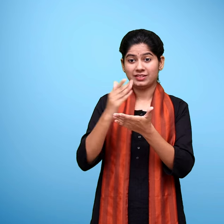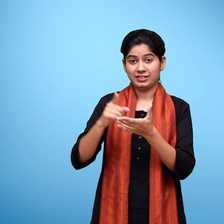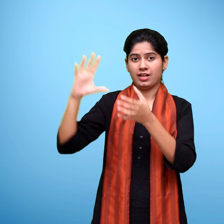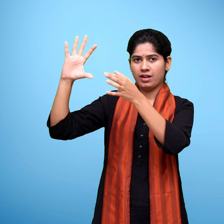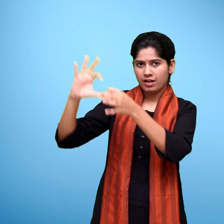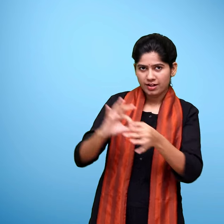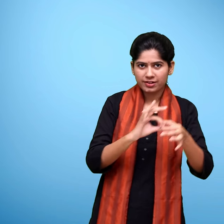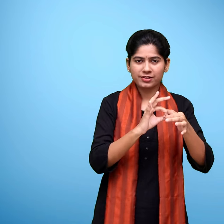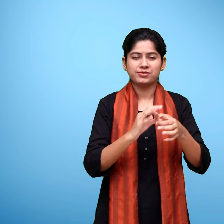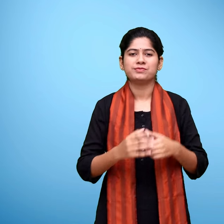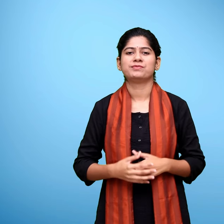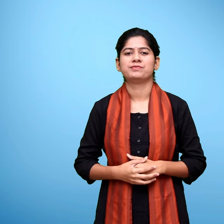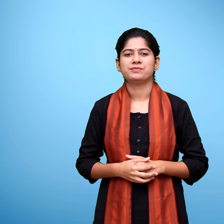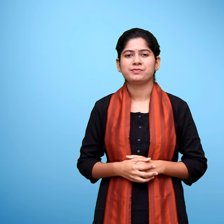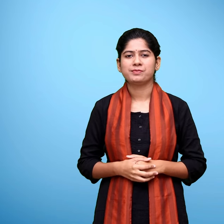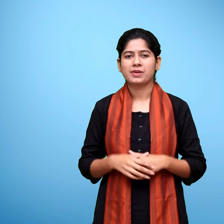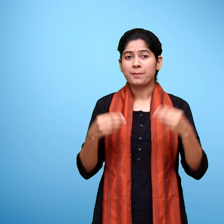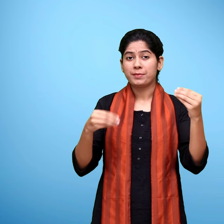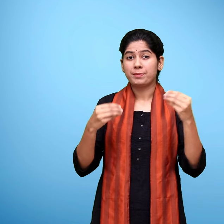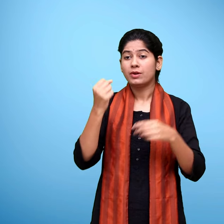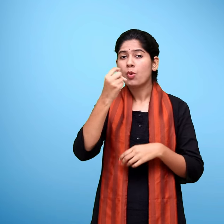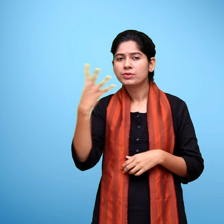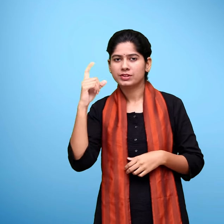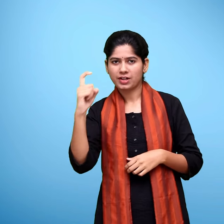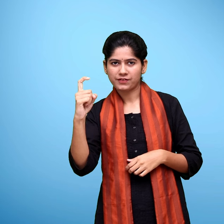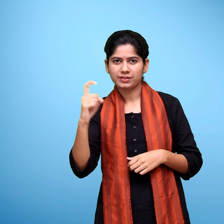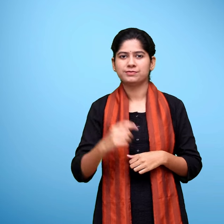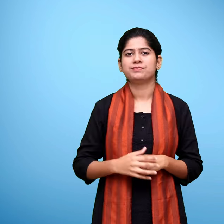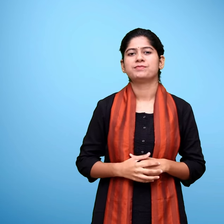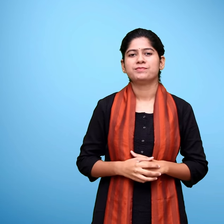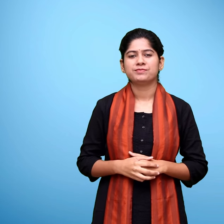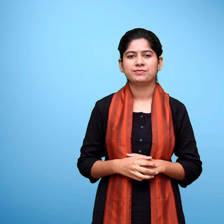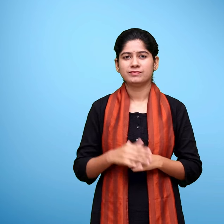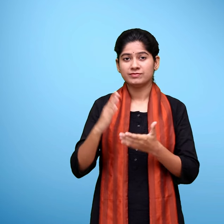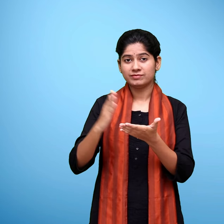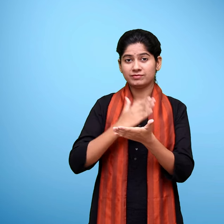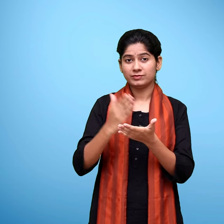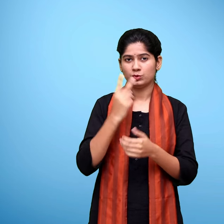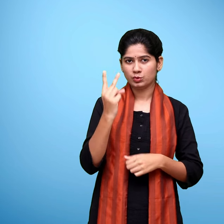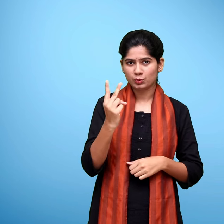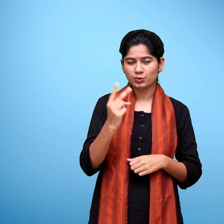साथ यह पाठ तारांकित है पाठ दो